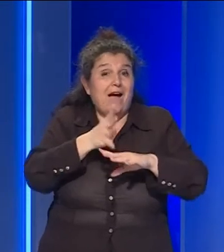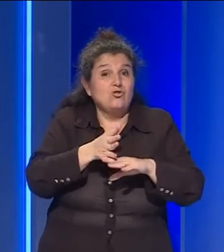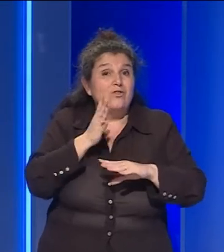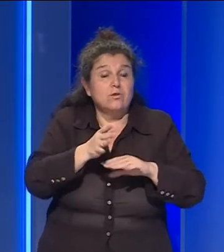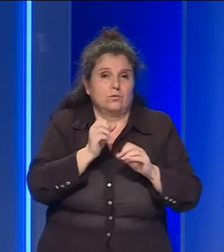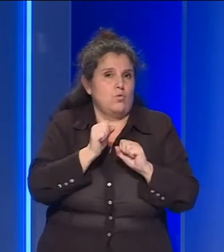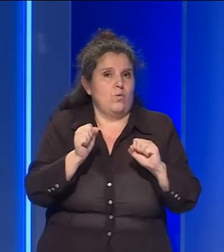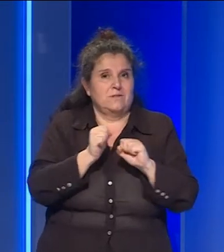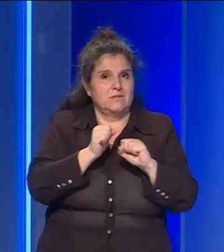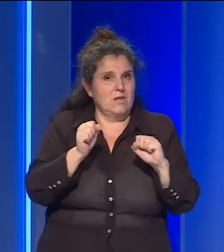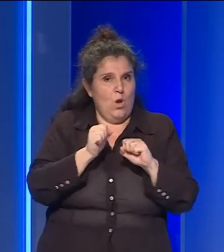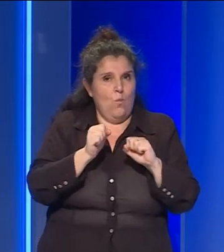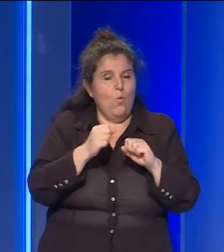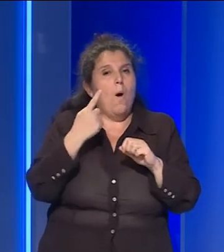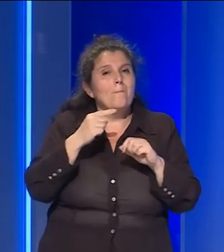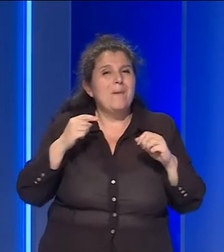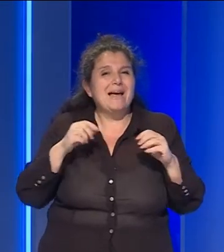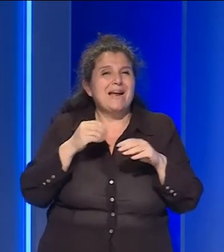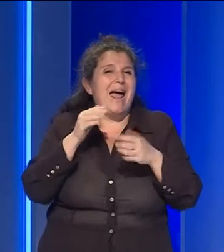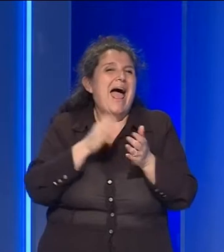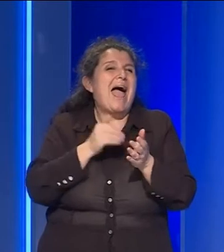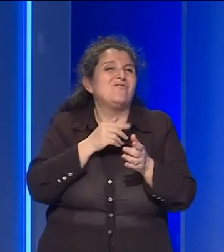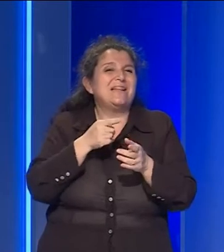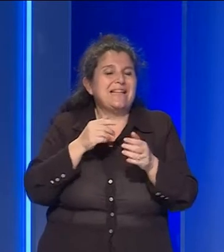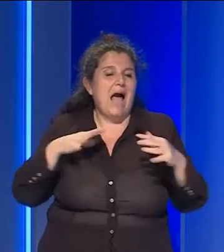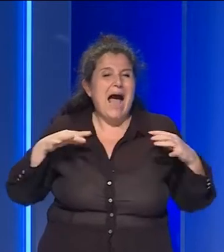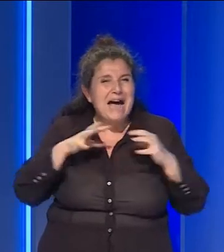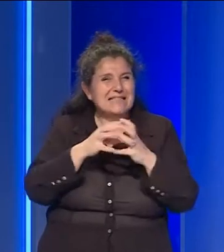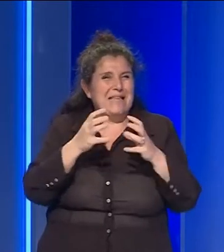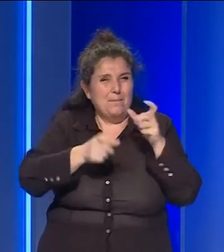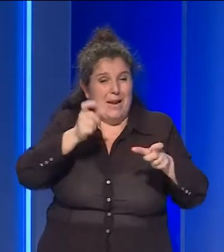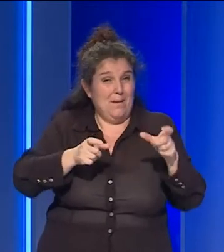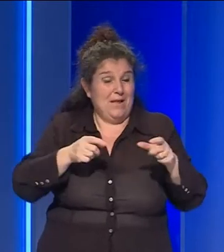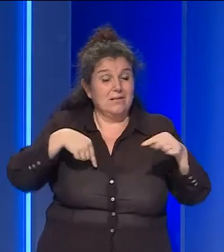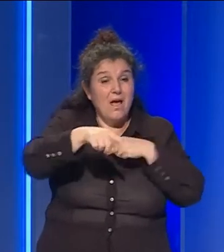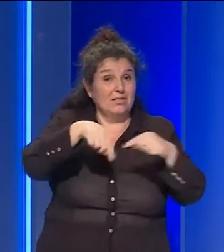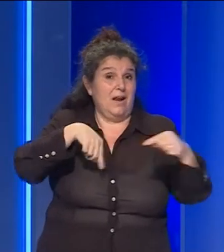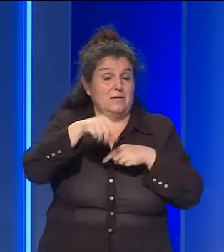in modo da evitare assembramenti e transito eccessivo di persone.